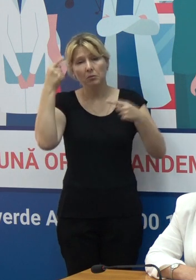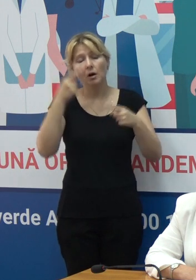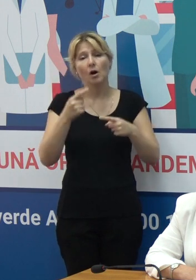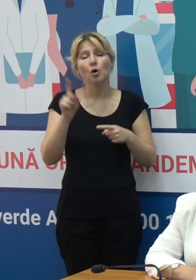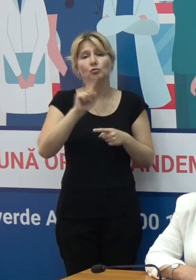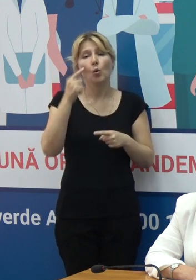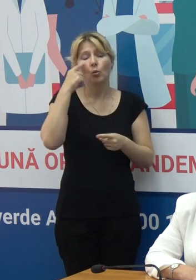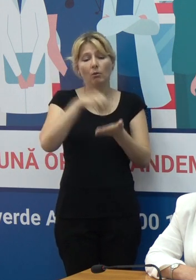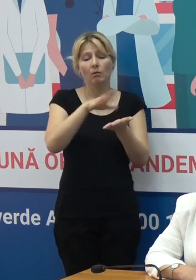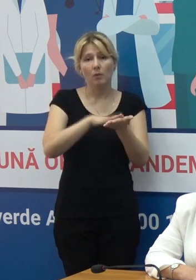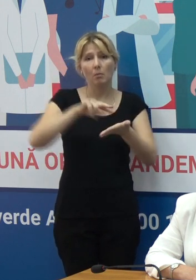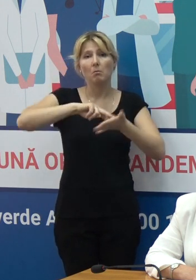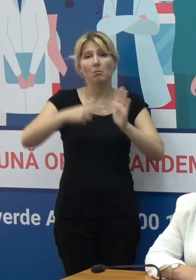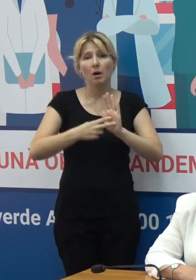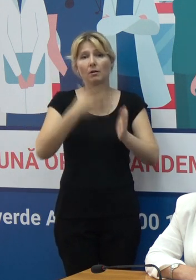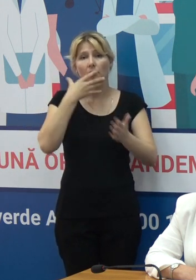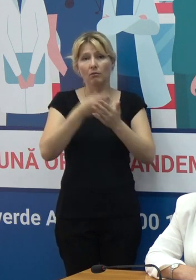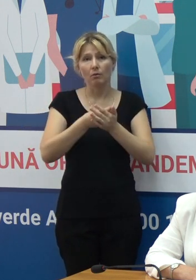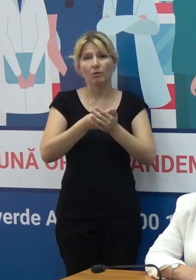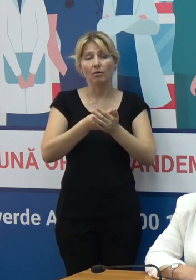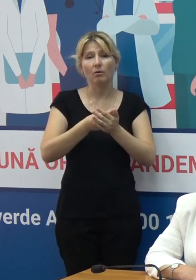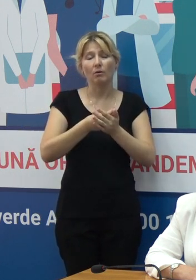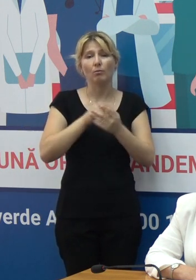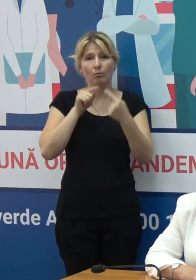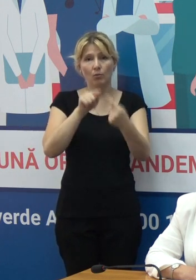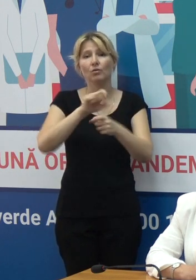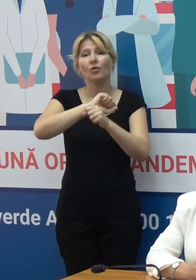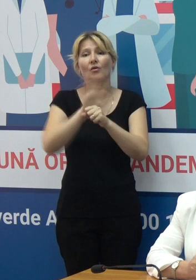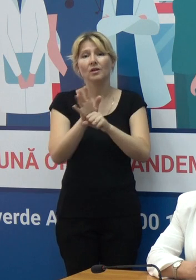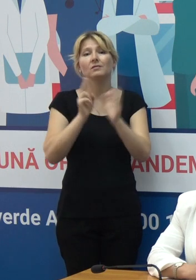care îl avem stabilit în programul de vaccinare anti-COVID,